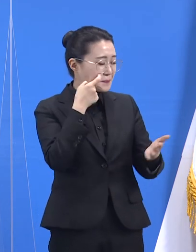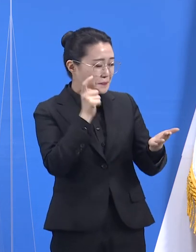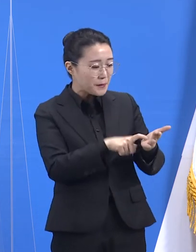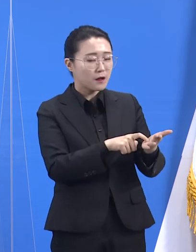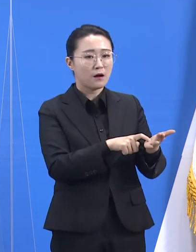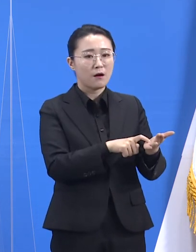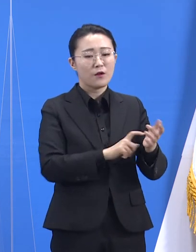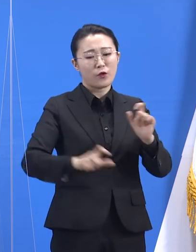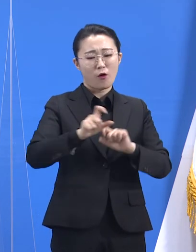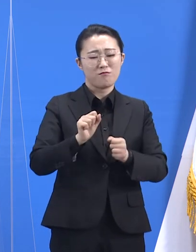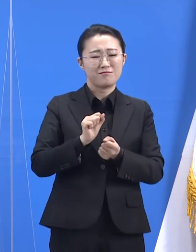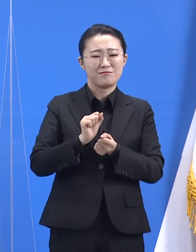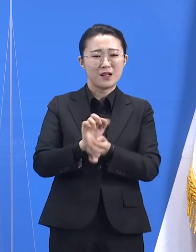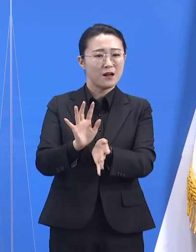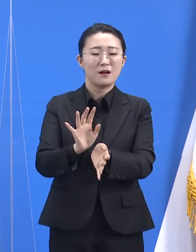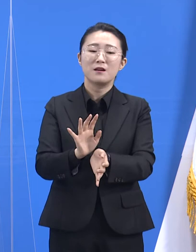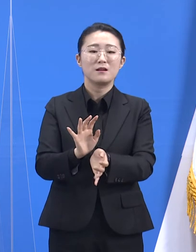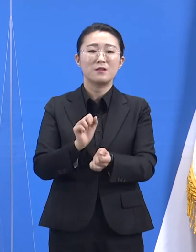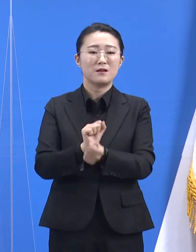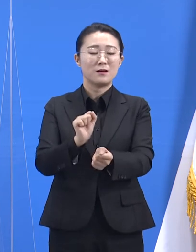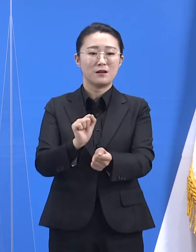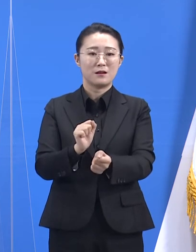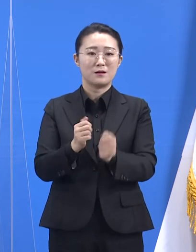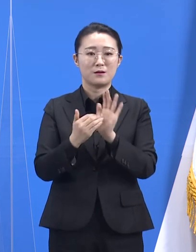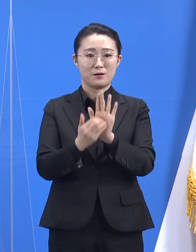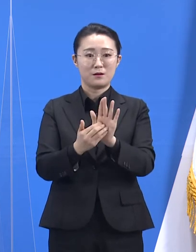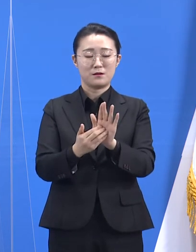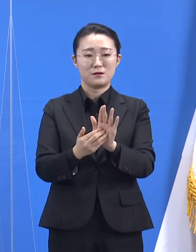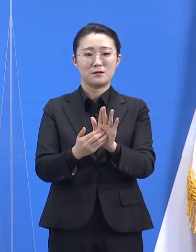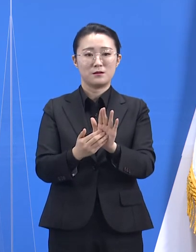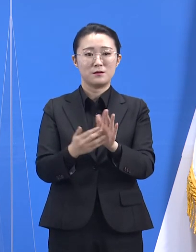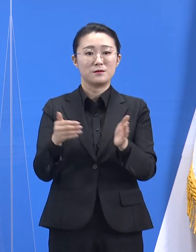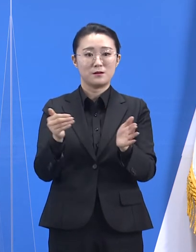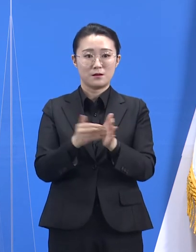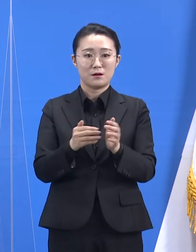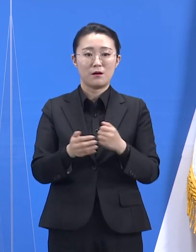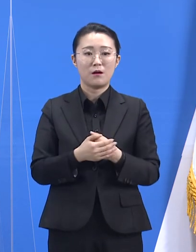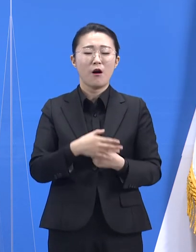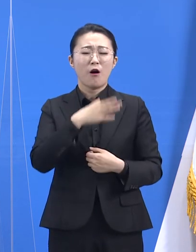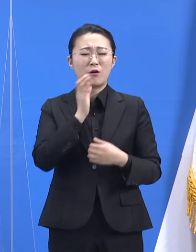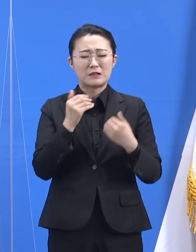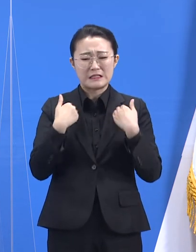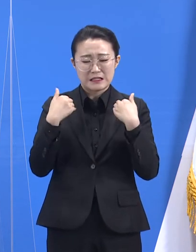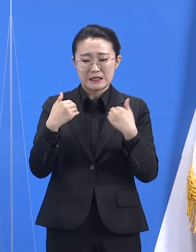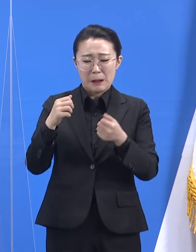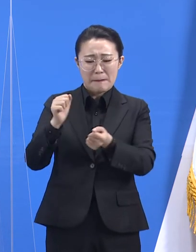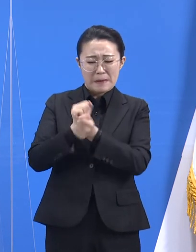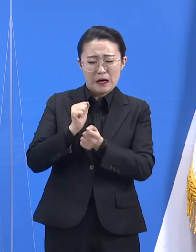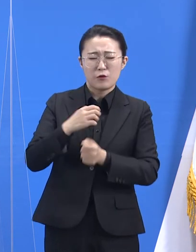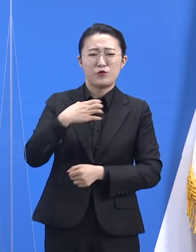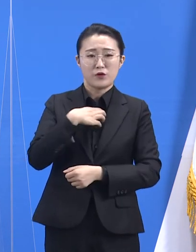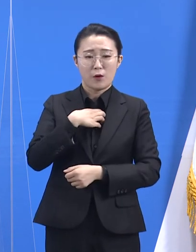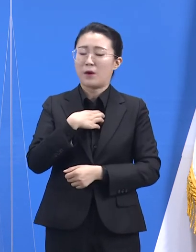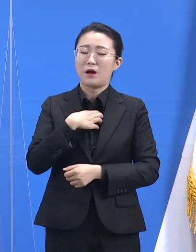자칫하면 많은 어르신들이 위험에 처할 뻔한 상황을 성공적으로 방어해냈습니다.